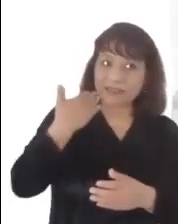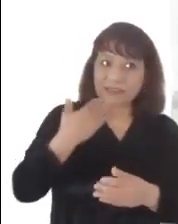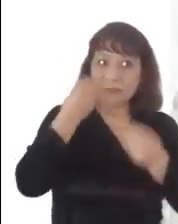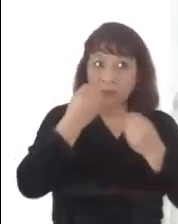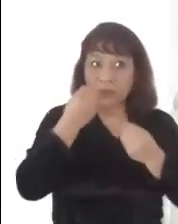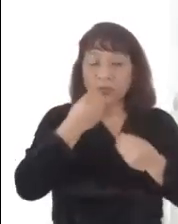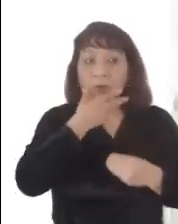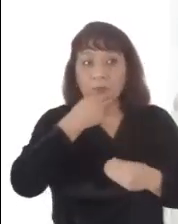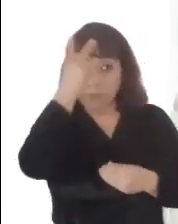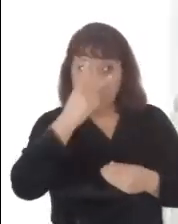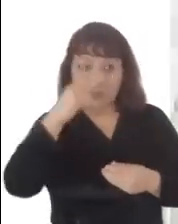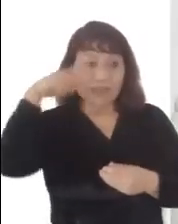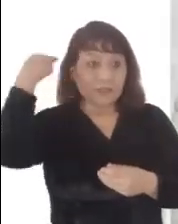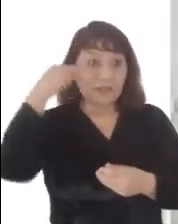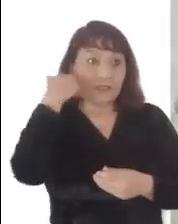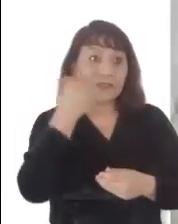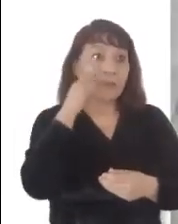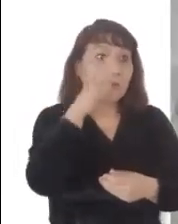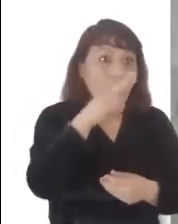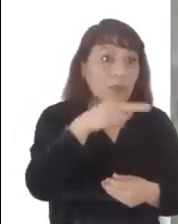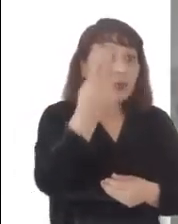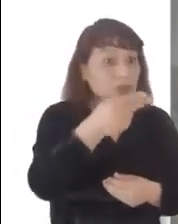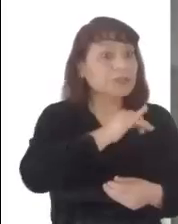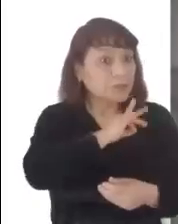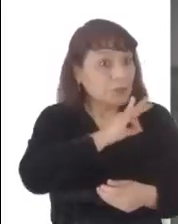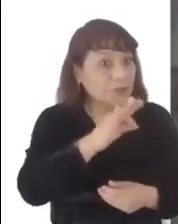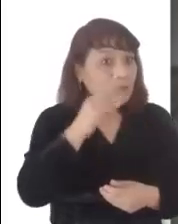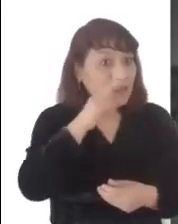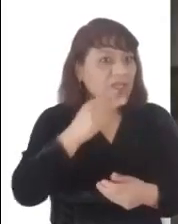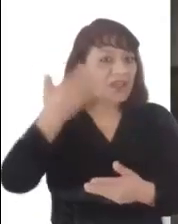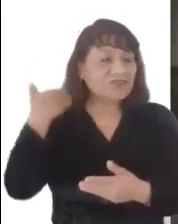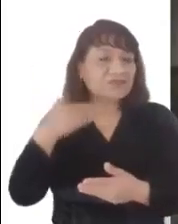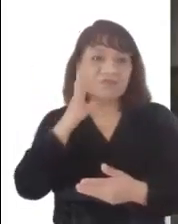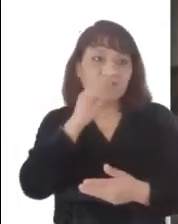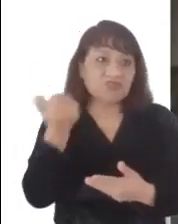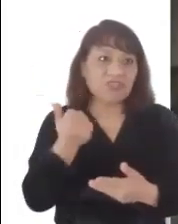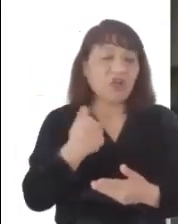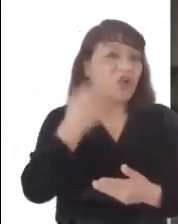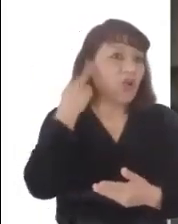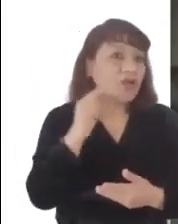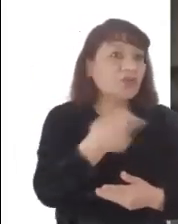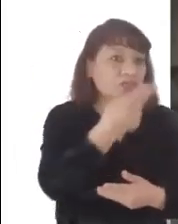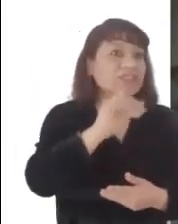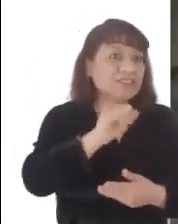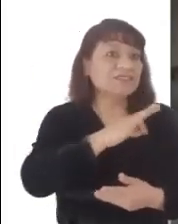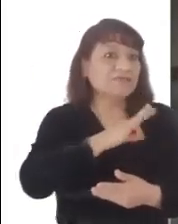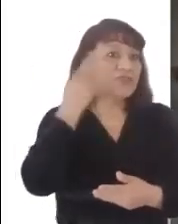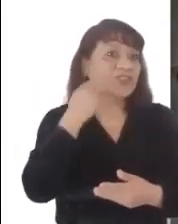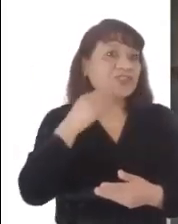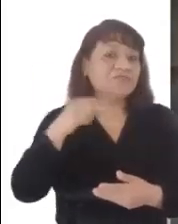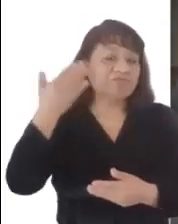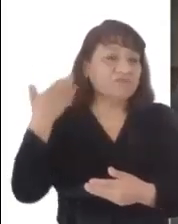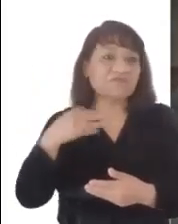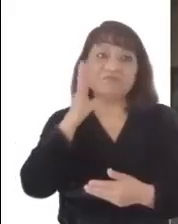profetas y reyes quisieron ver lo que ustedes ven y no lo vieron, y oír lo que ustedes oyen y no lo oyeron.